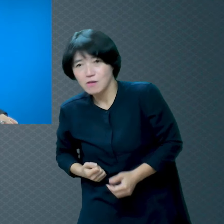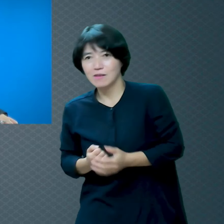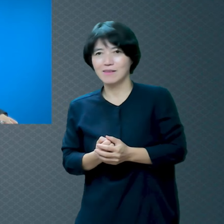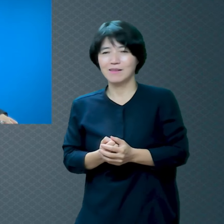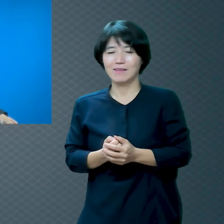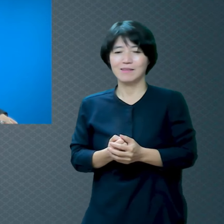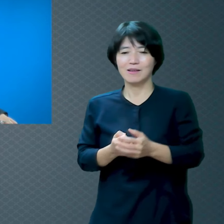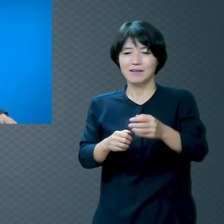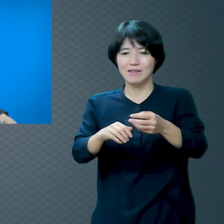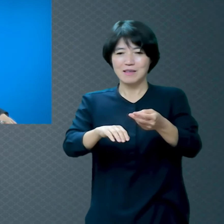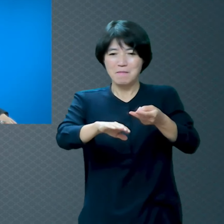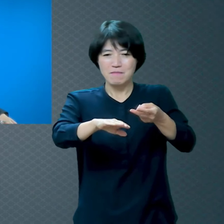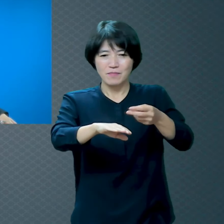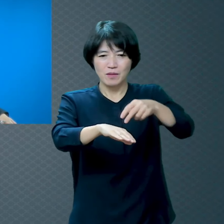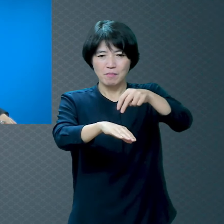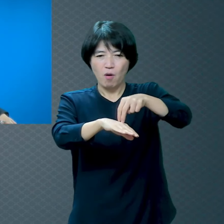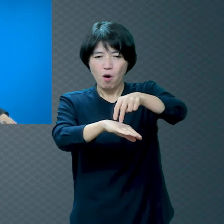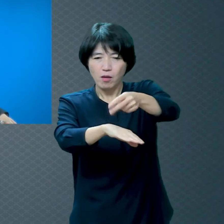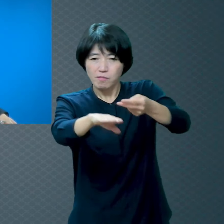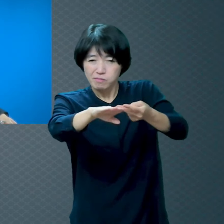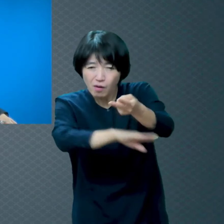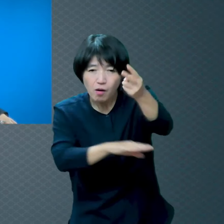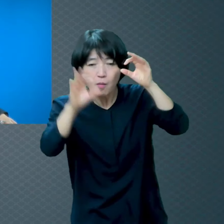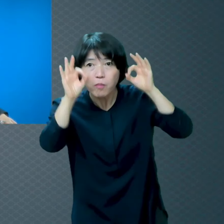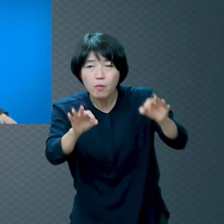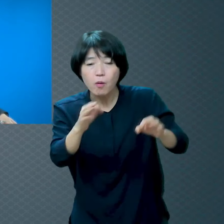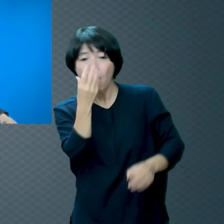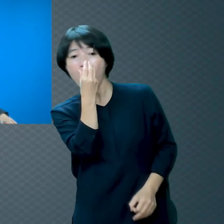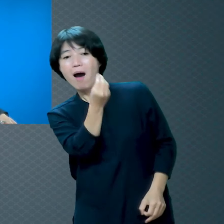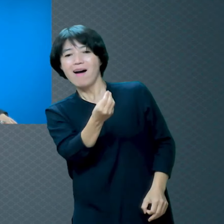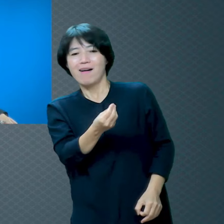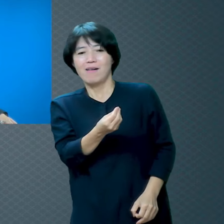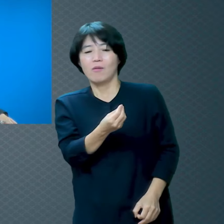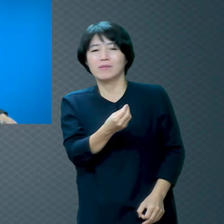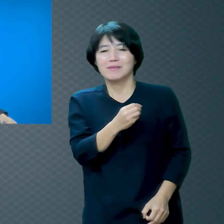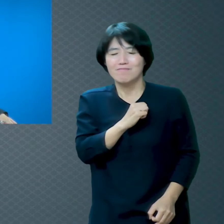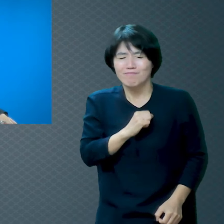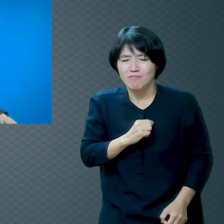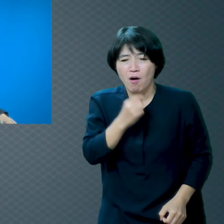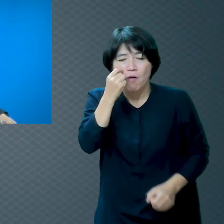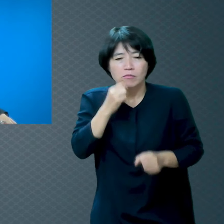잘못하면 수술해야 될지도 모르겠다 마음이 슬프고 아프고 그래요?